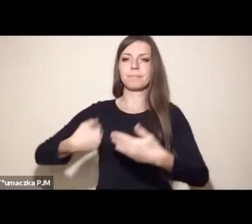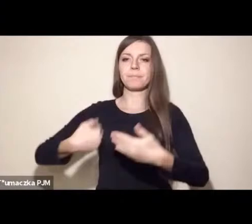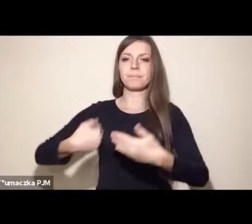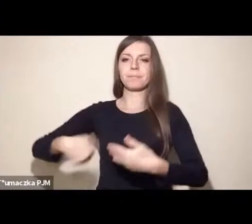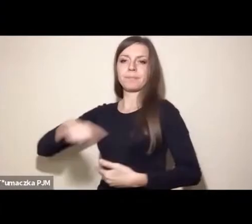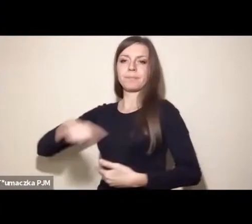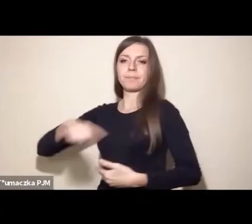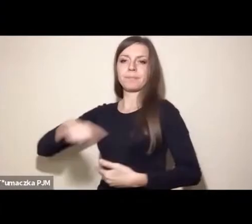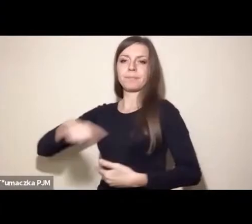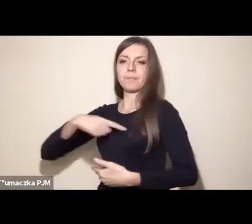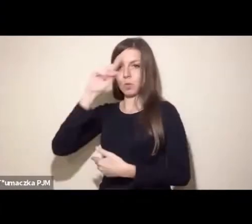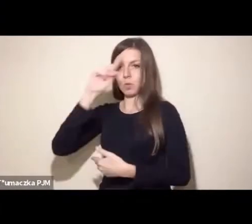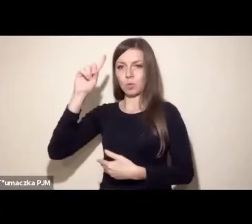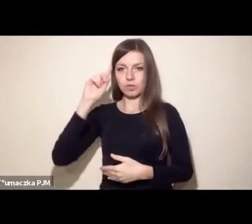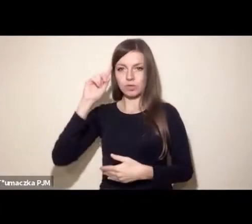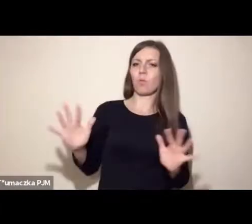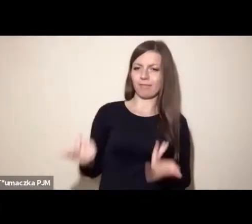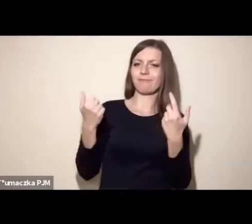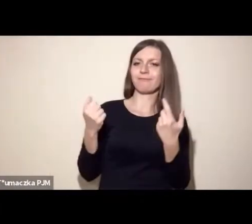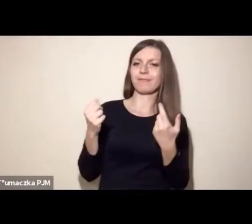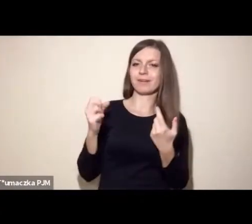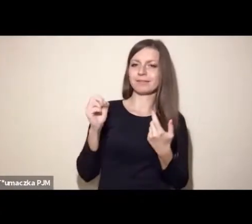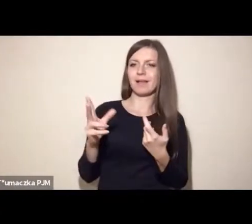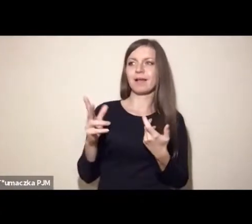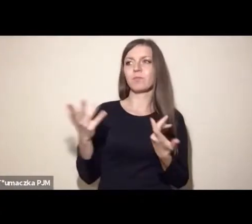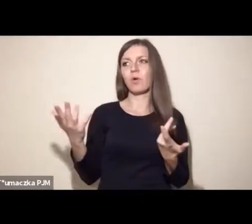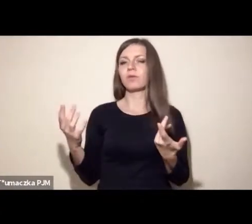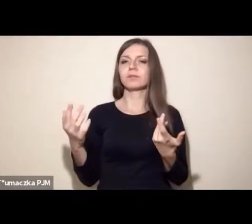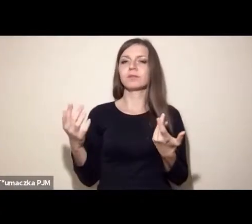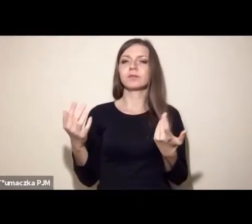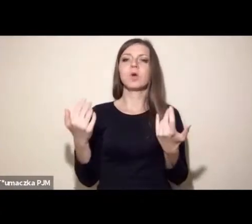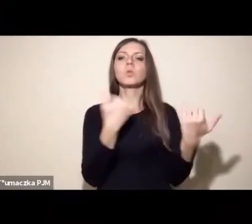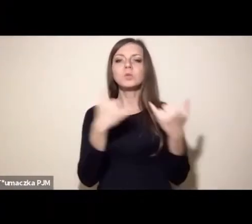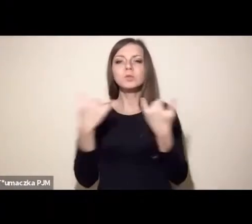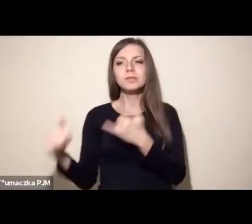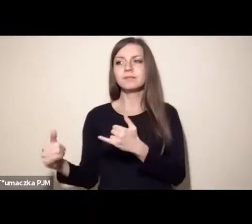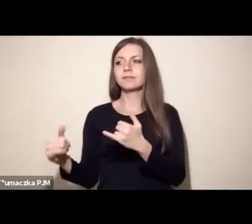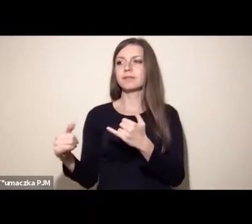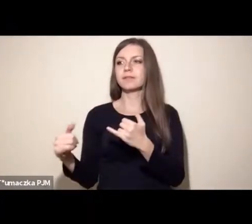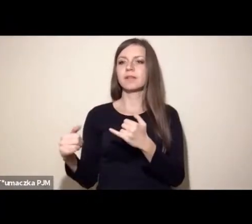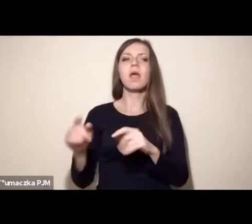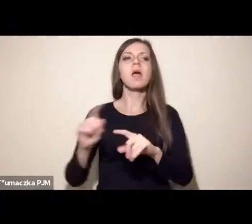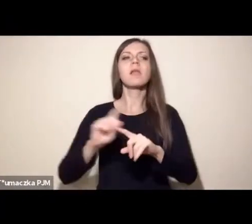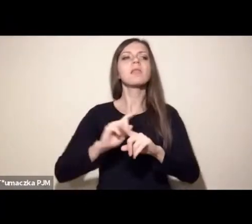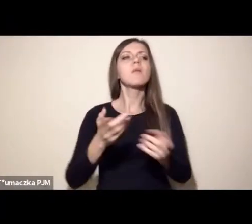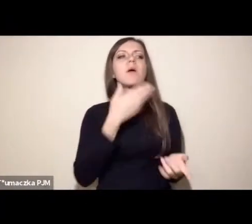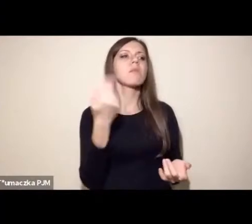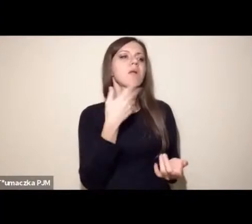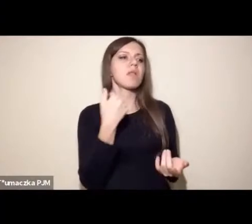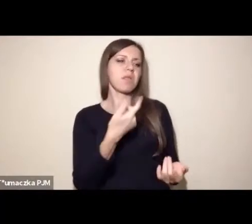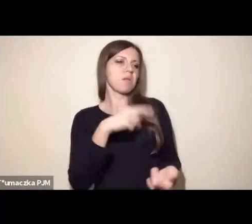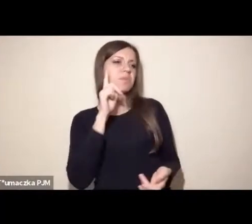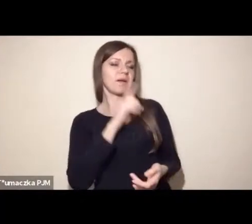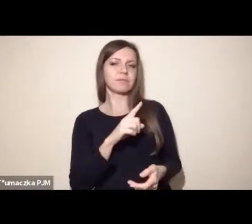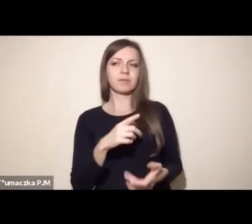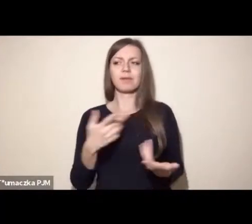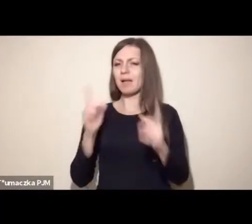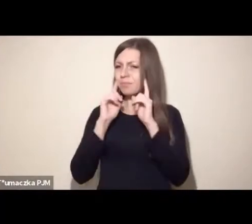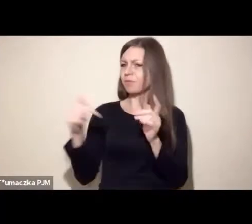ułatwiony, trochę sztucznie ułatwiony przez negowanie różnic zamiast ich respektowania. Na to cierpimy